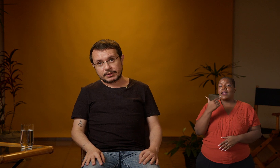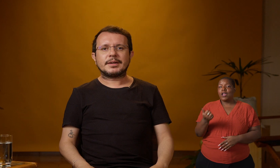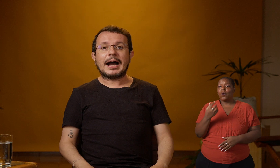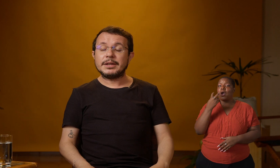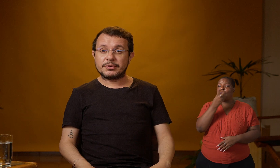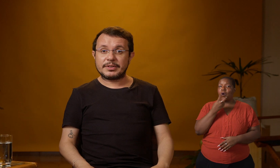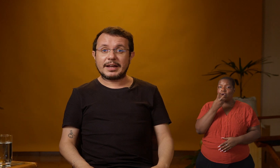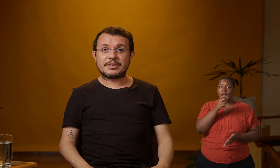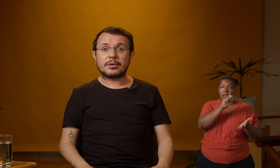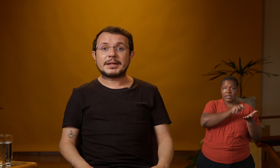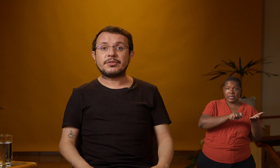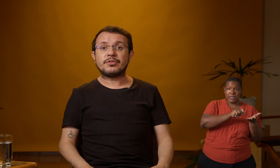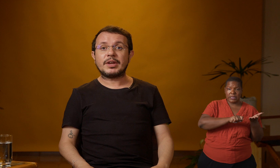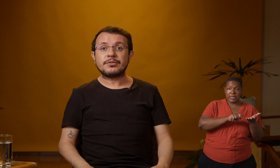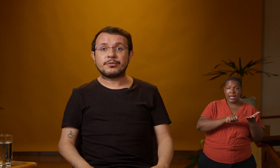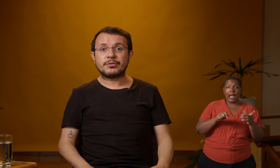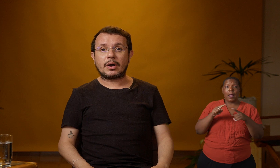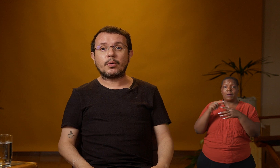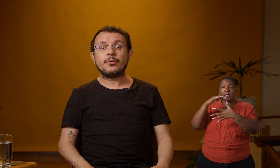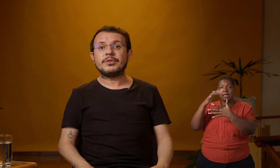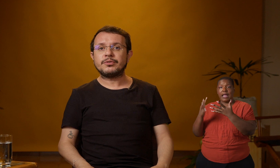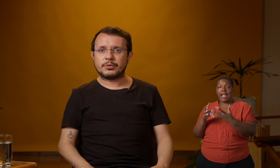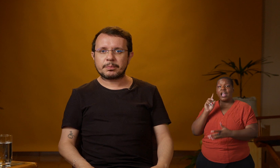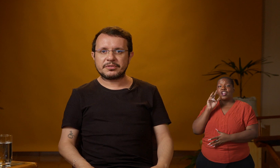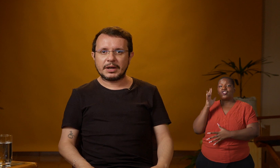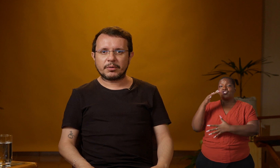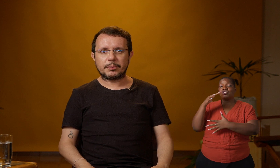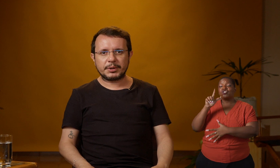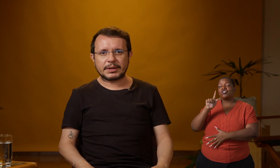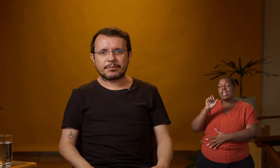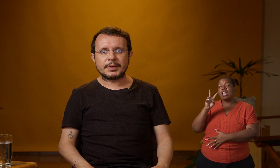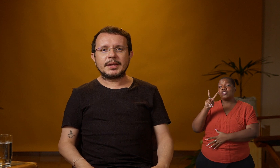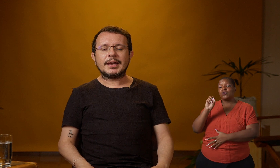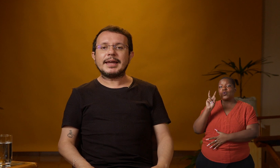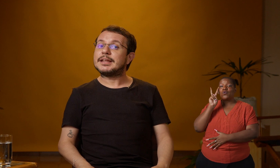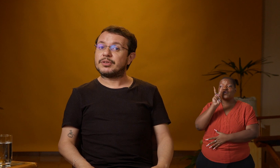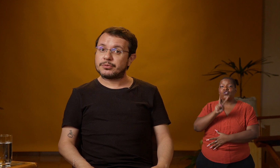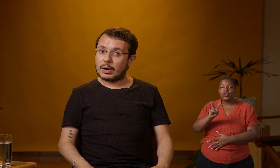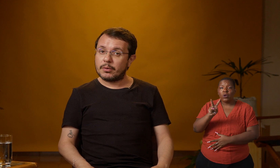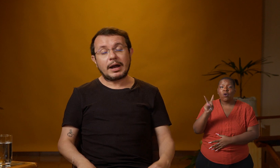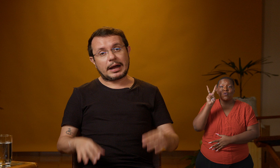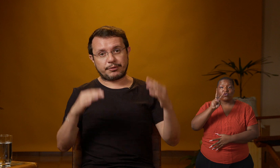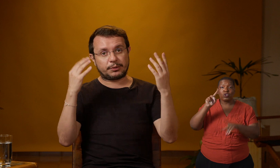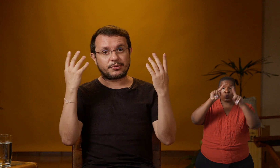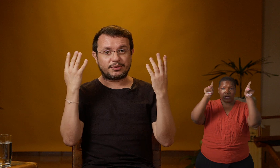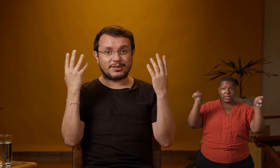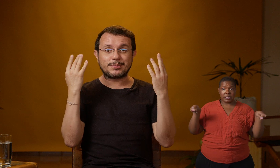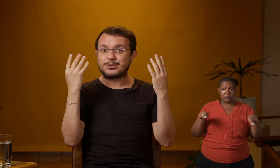A língua de sinais é chamada de gesto visual ou viso espacial. Por quê? Ela é gestual, afinal, nós utilizamos